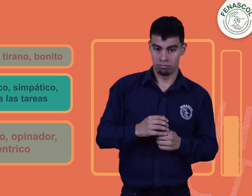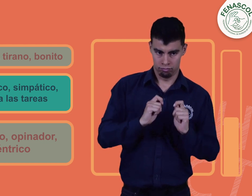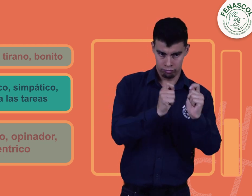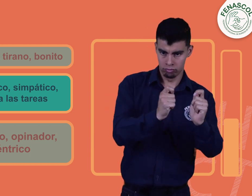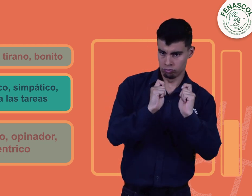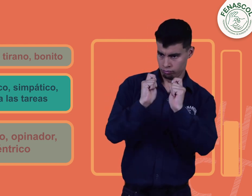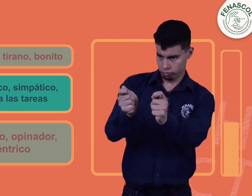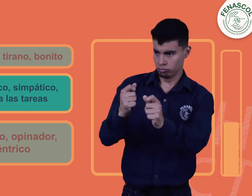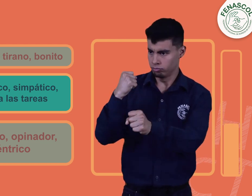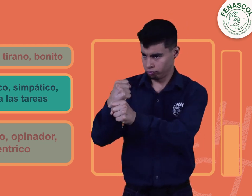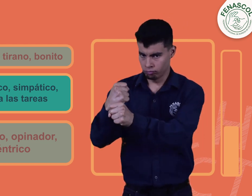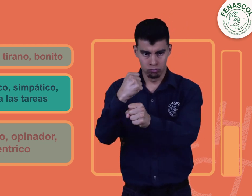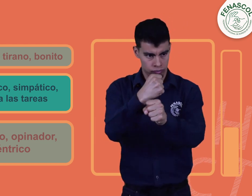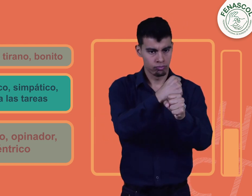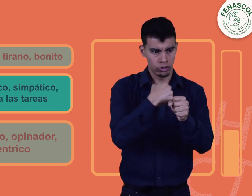Orientado a las tareas.